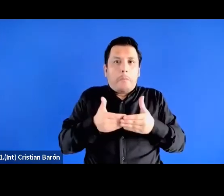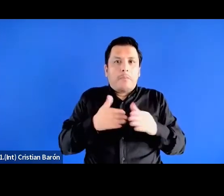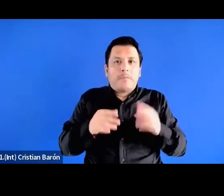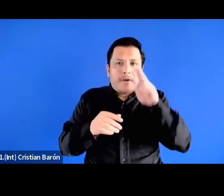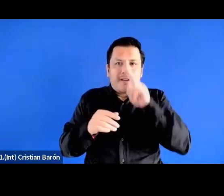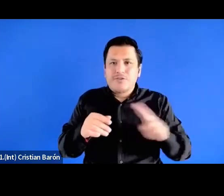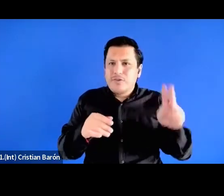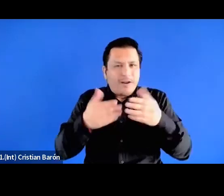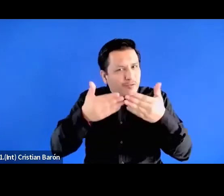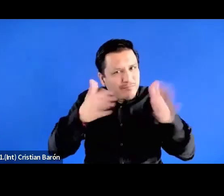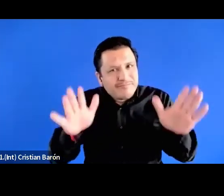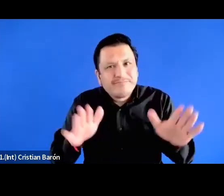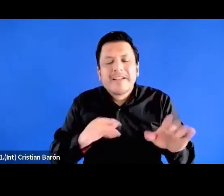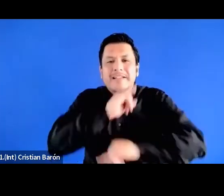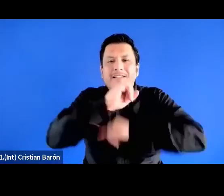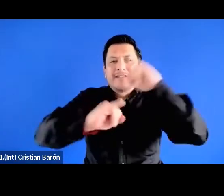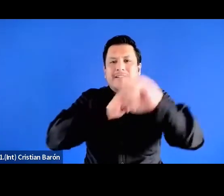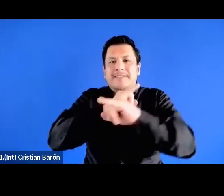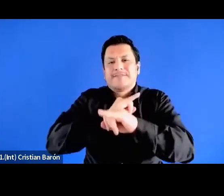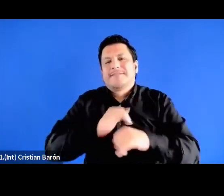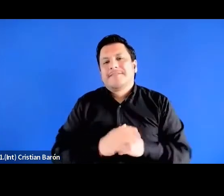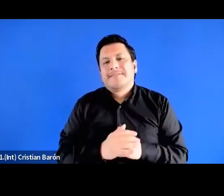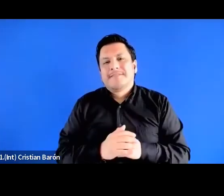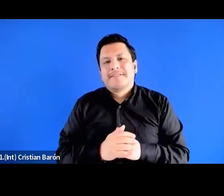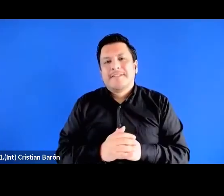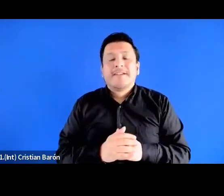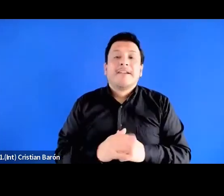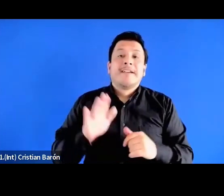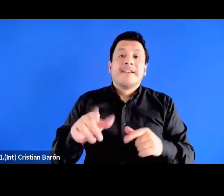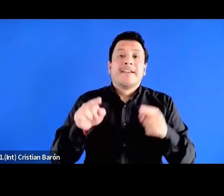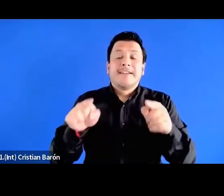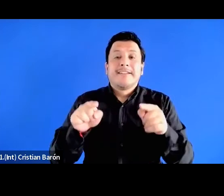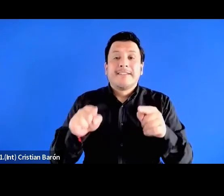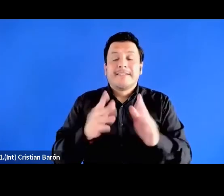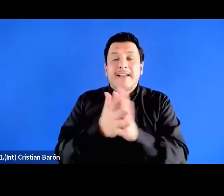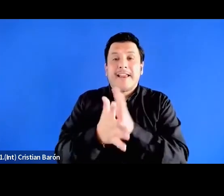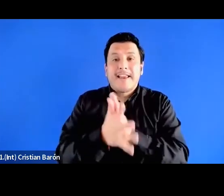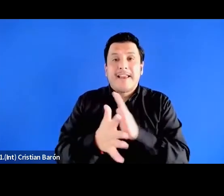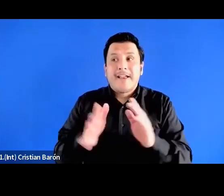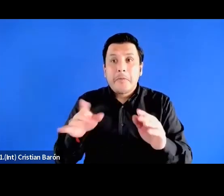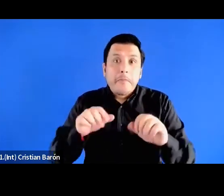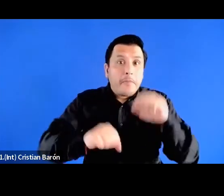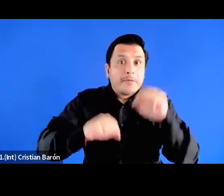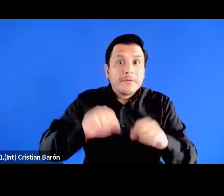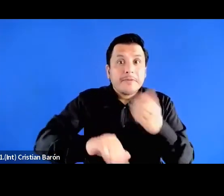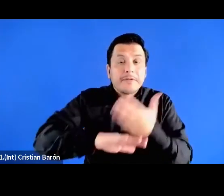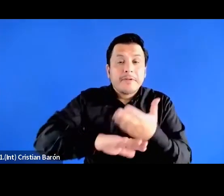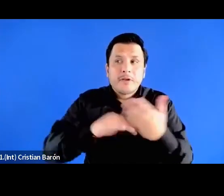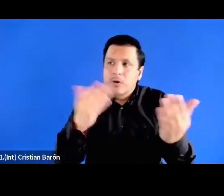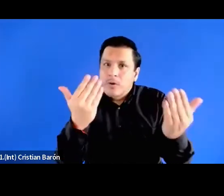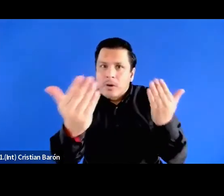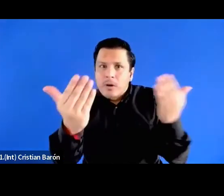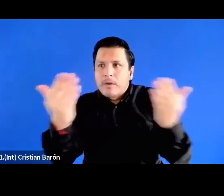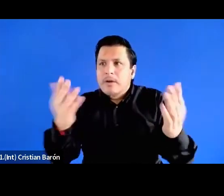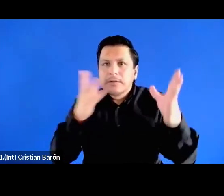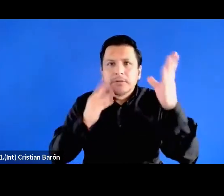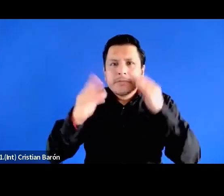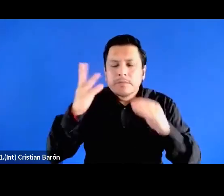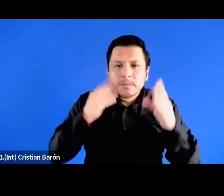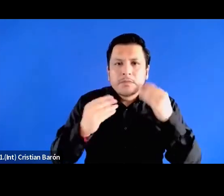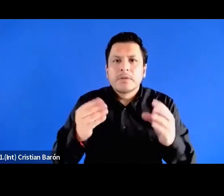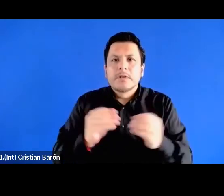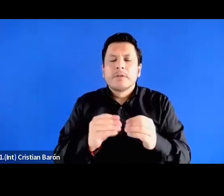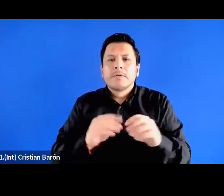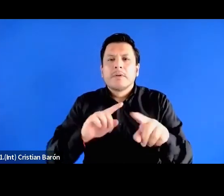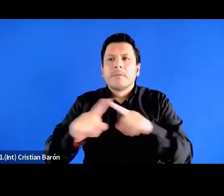Realmente todos esos espejos, es decir, estos, esta posibilidad de comparar experiencias, de iluminar desde